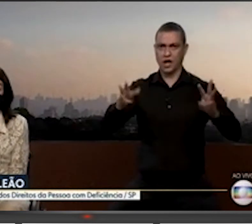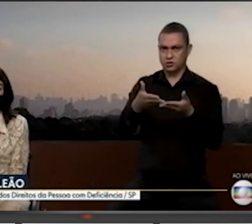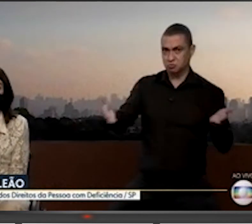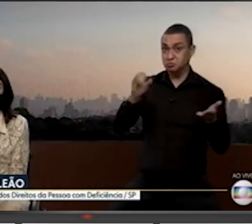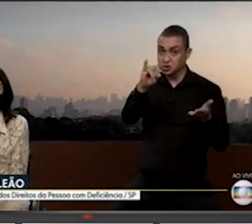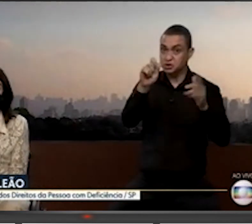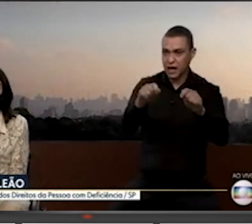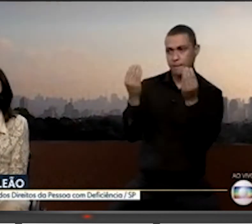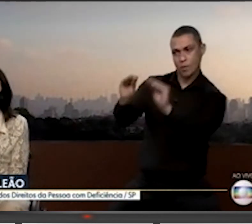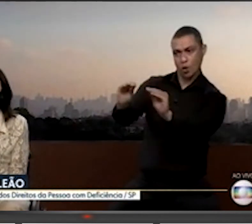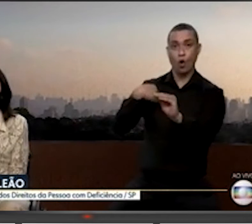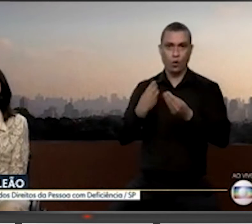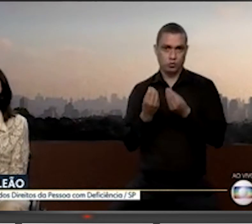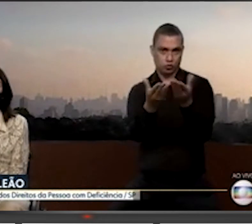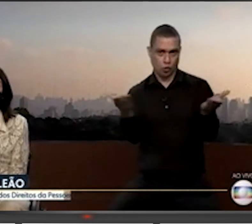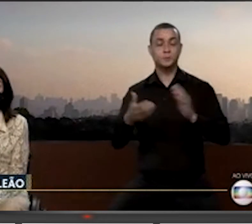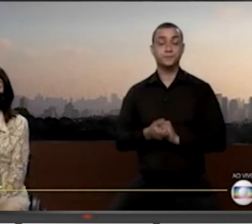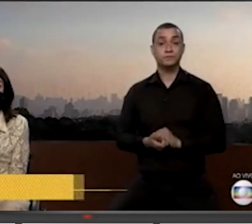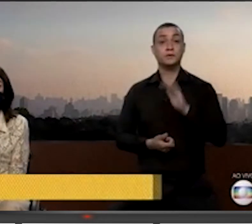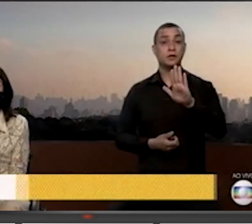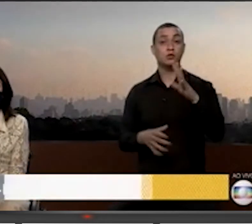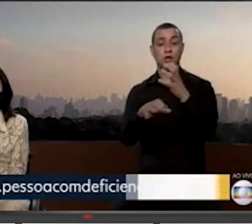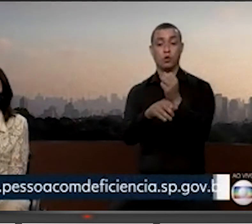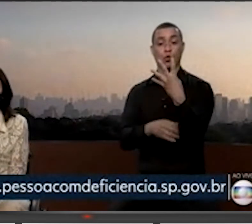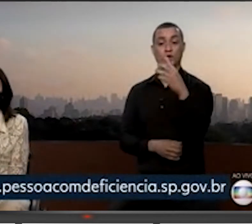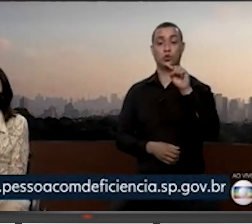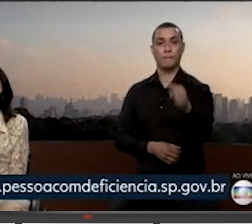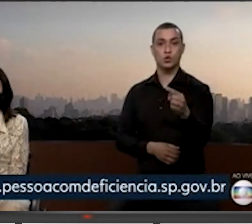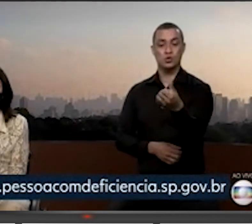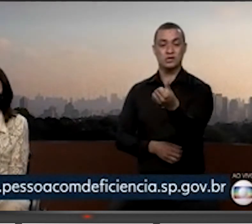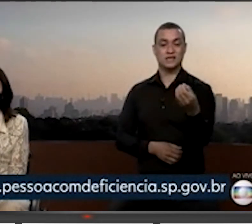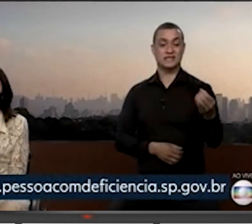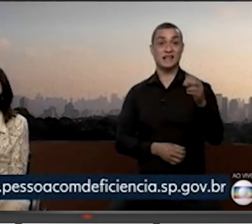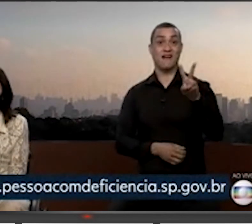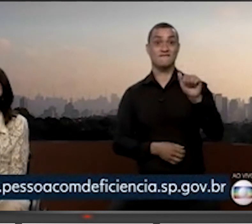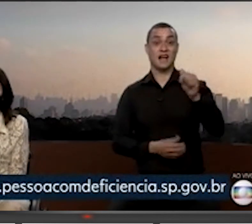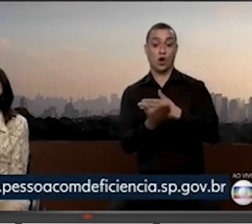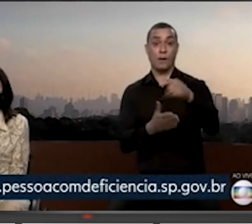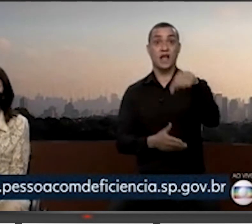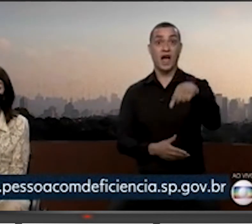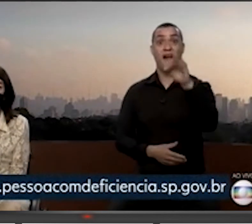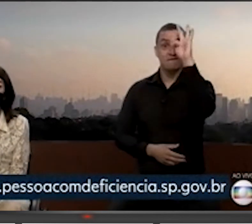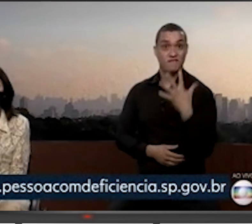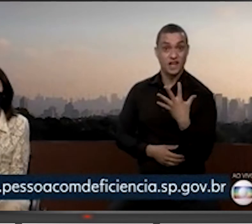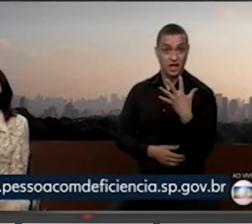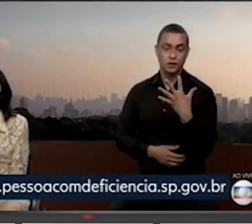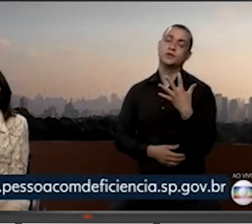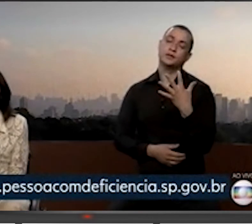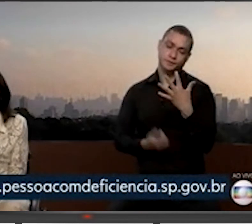ter aí, eu já passo. E são 4.600 vagas para começar agora em fevereiro. De forma, obviamente, online,